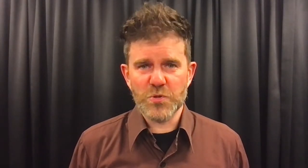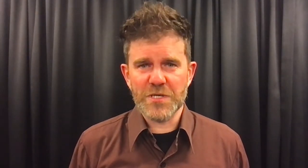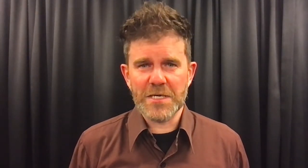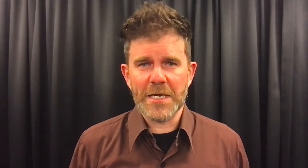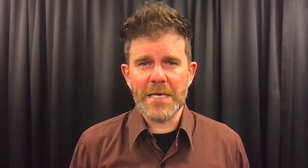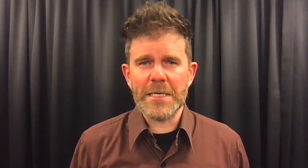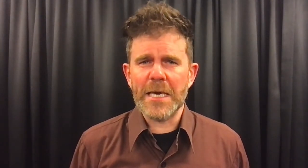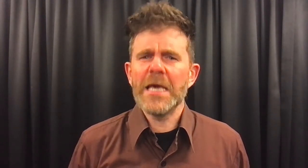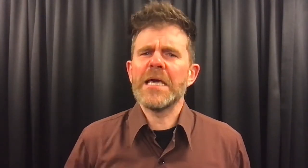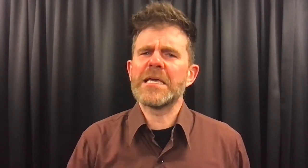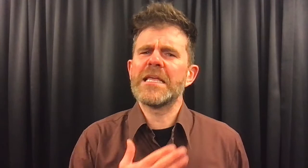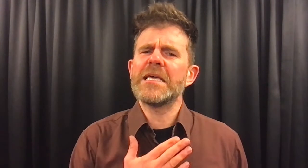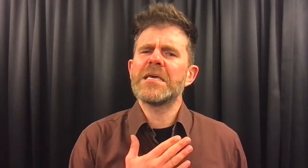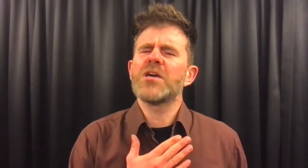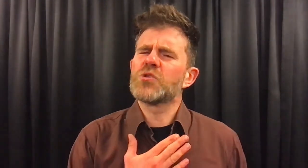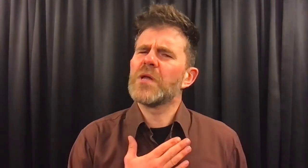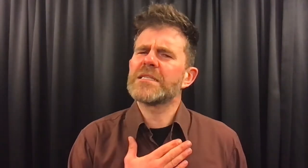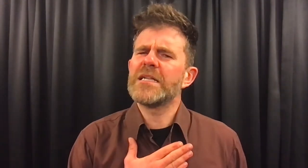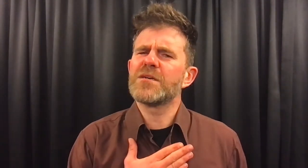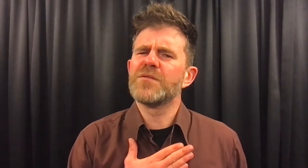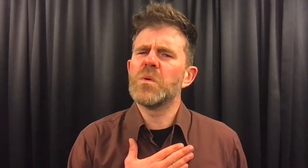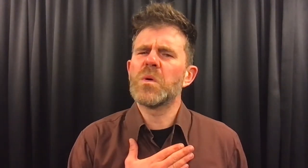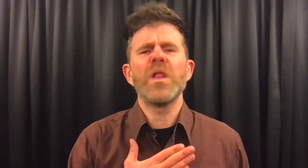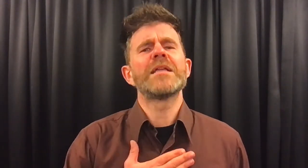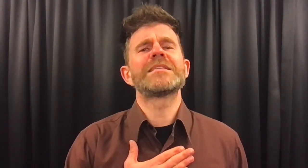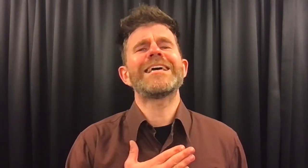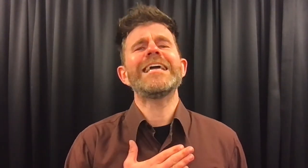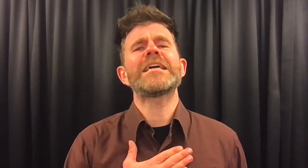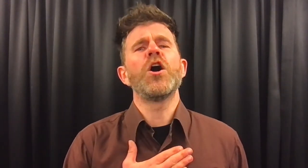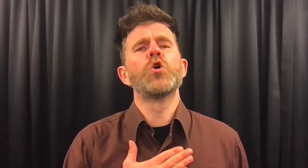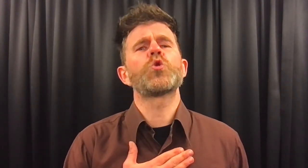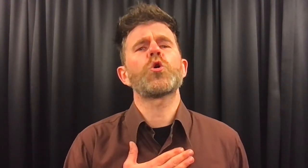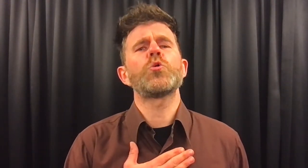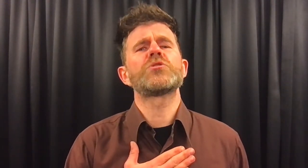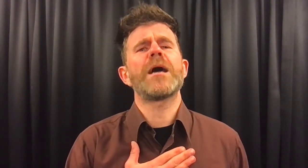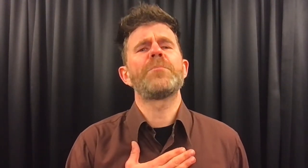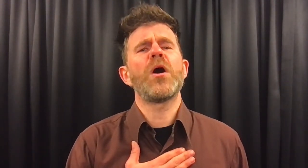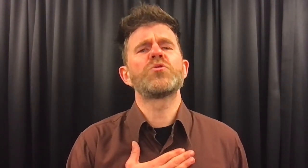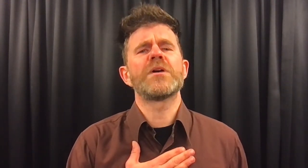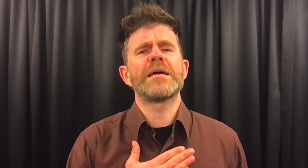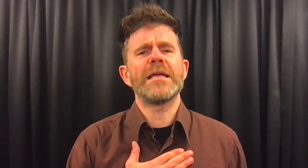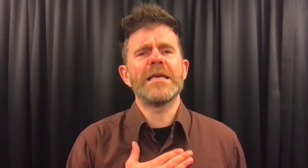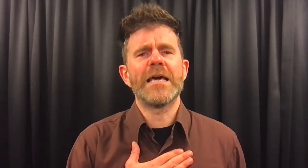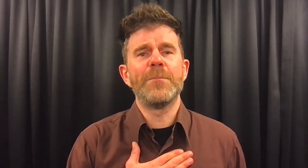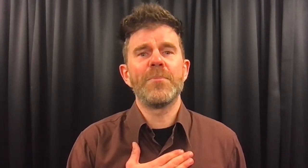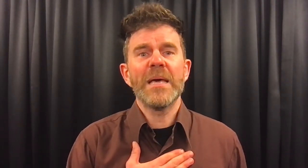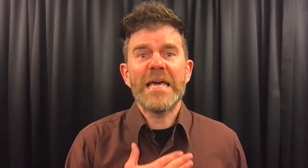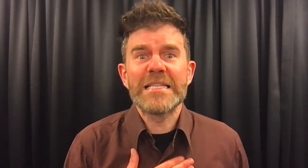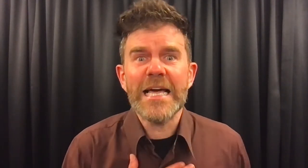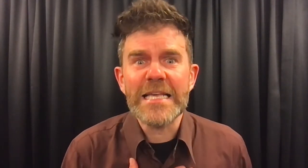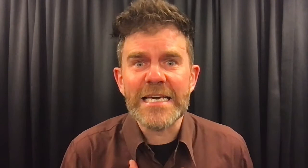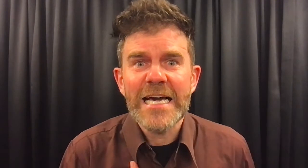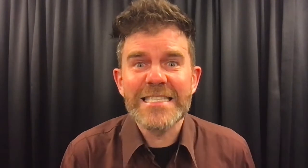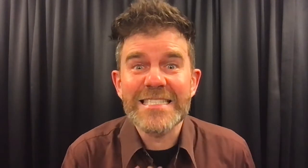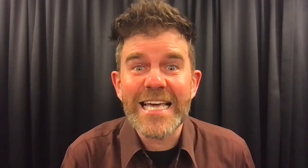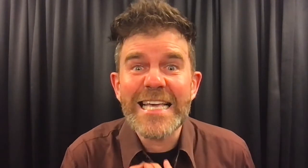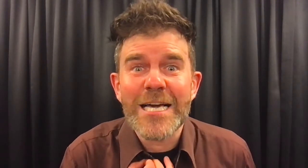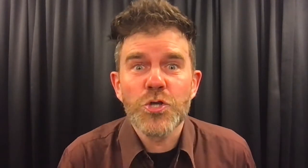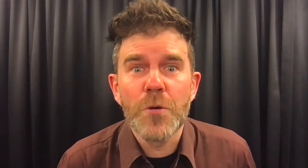gekregen. Ik denk, zo dacht elke vogel, dat ik het grootste applaus gekregen heb. Ik denk, dat ik de